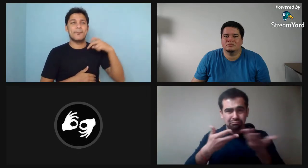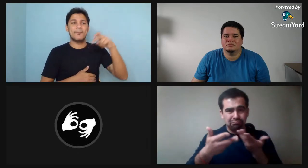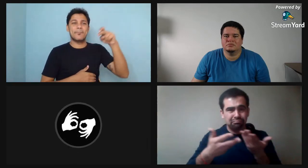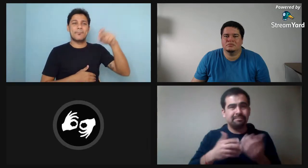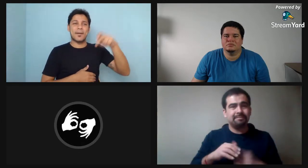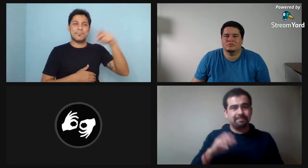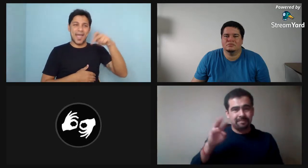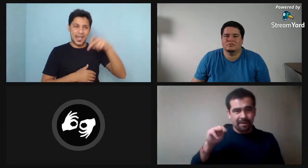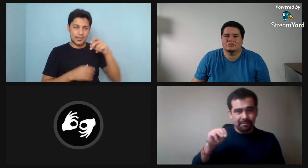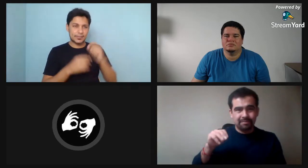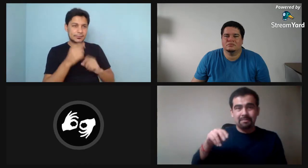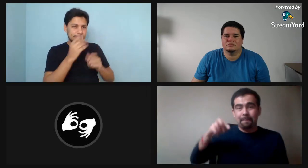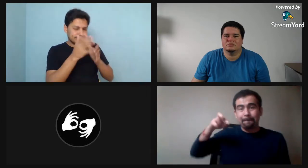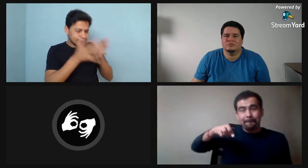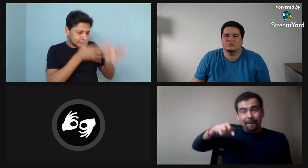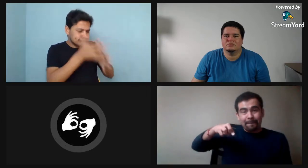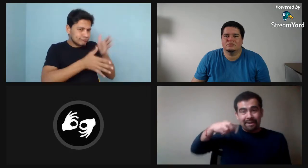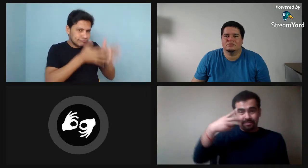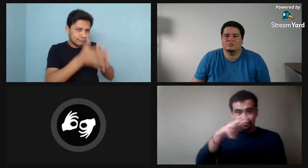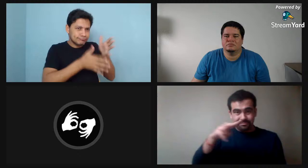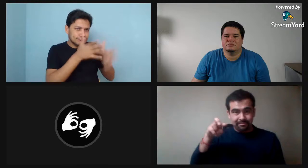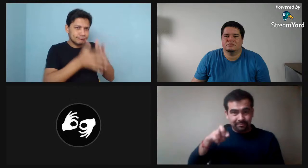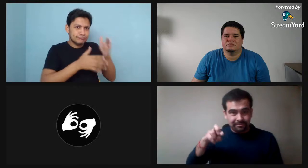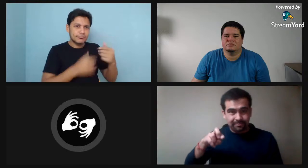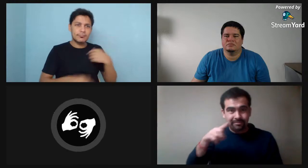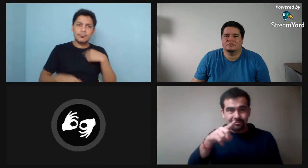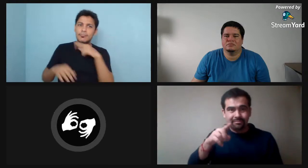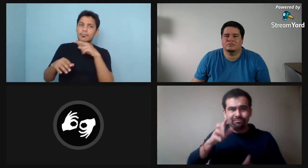comunicación entre todos era en lengua de señas muy buena. Mi papá